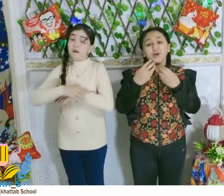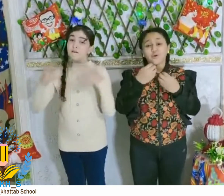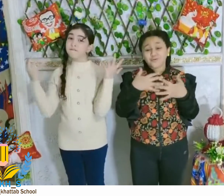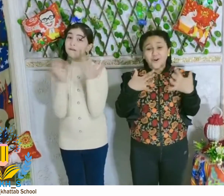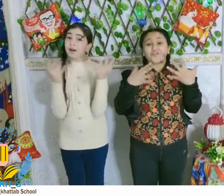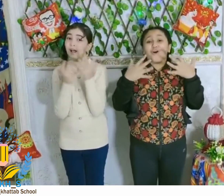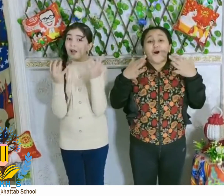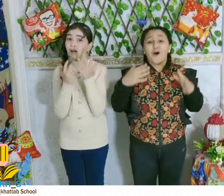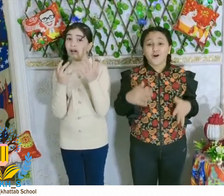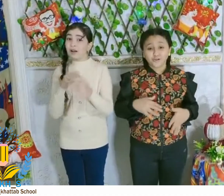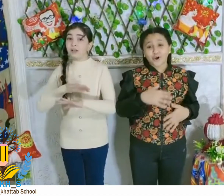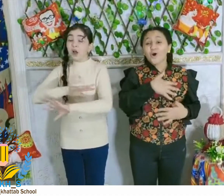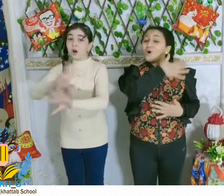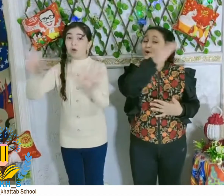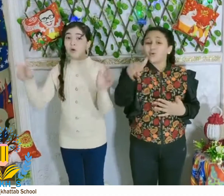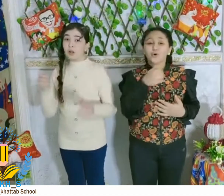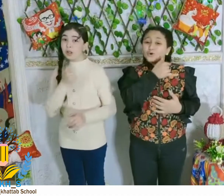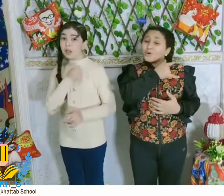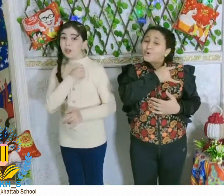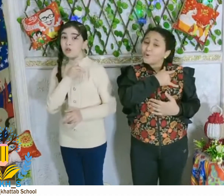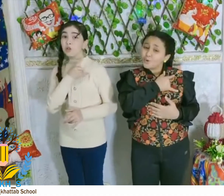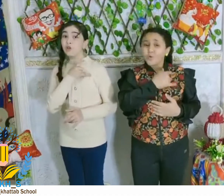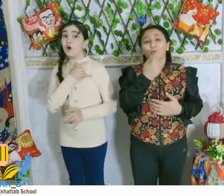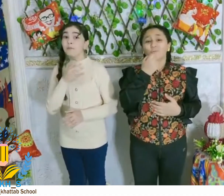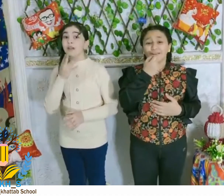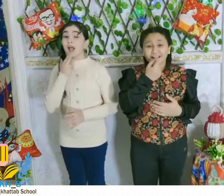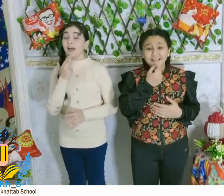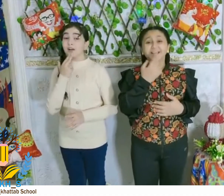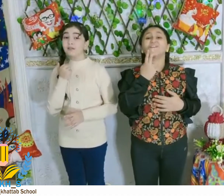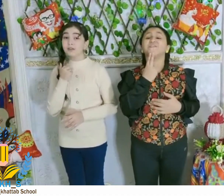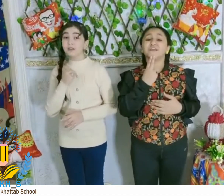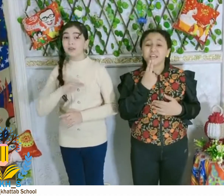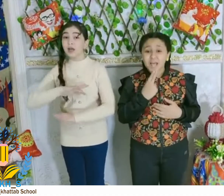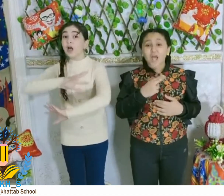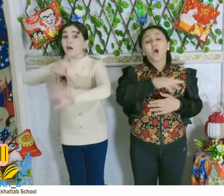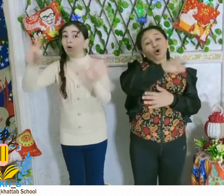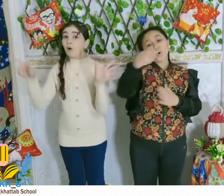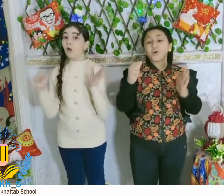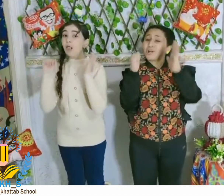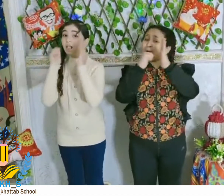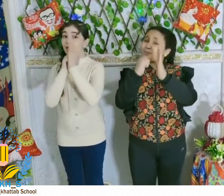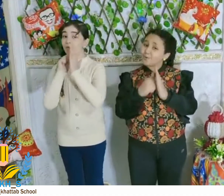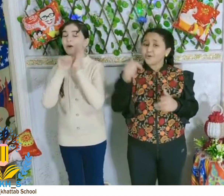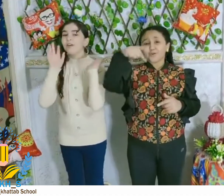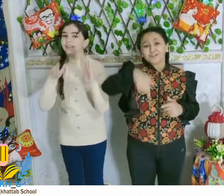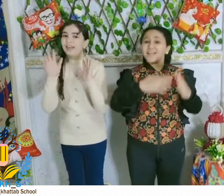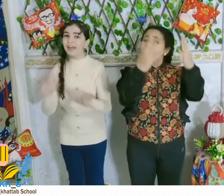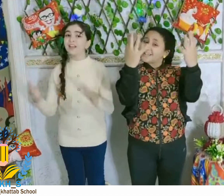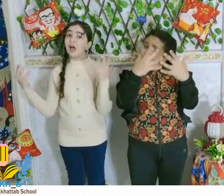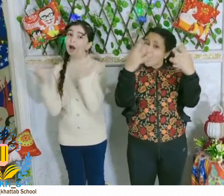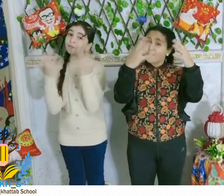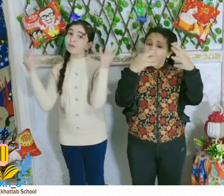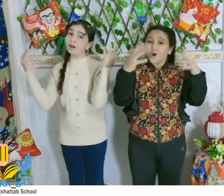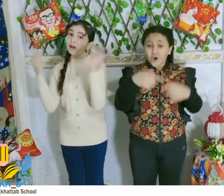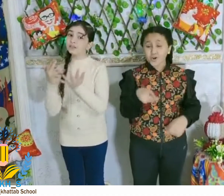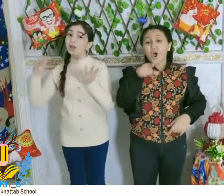وفرحانة كل الألوب الخير فيها كل البيوت هنا عمرانة